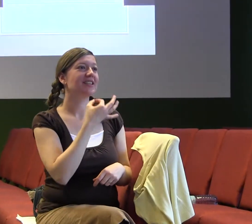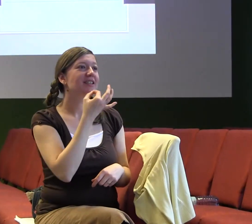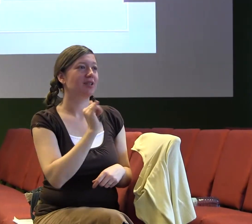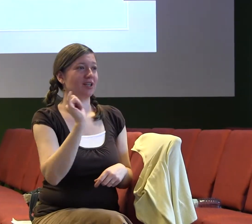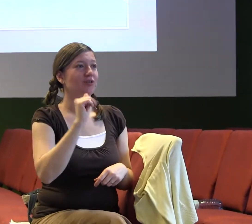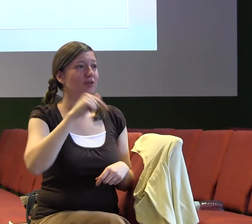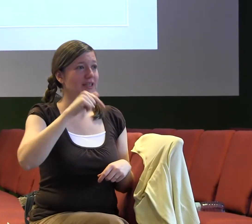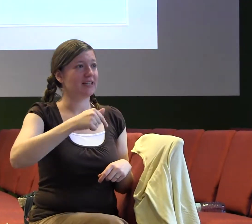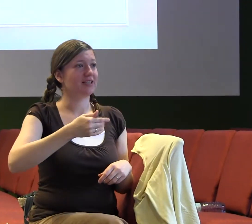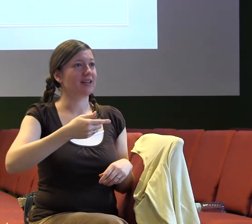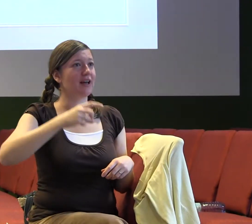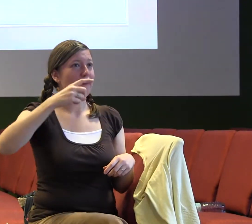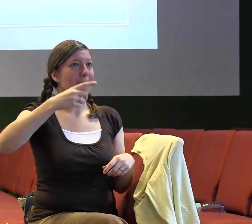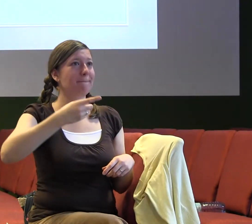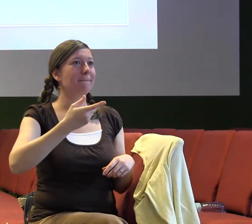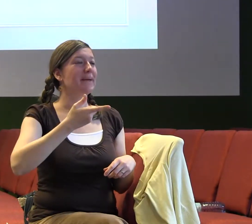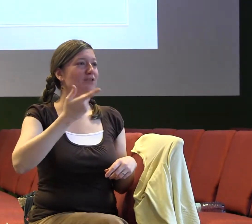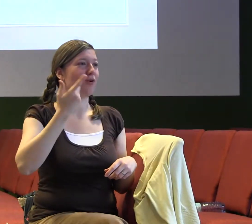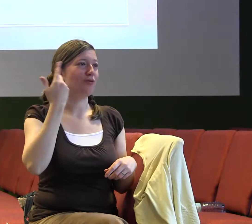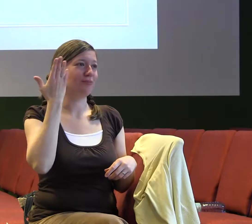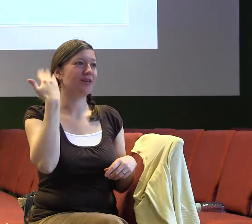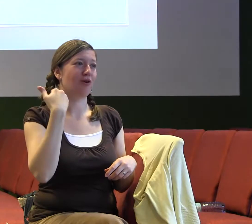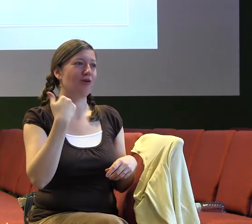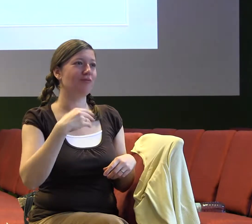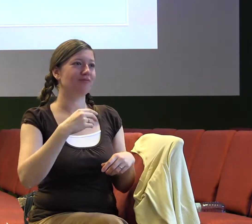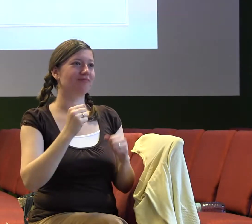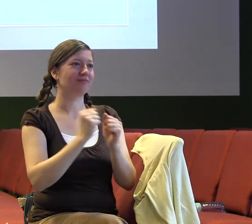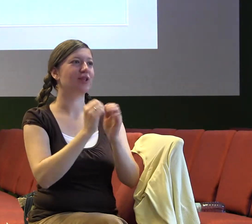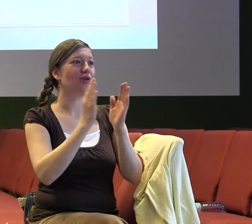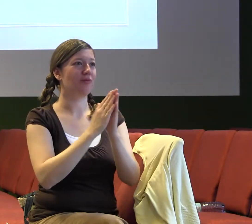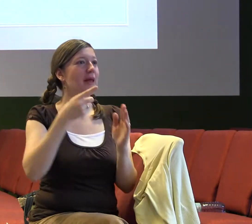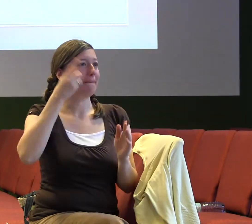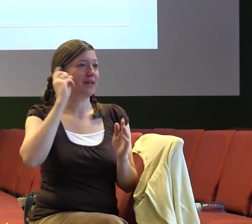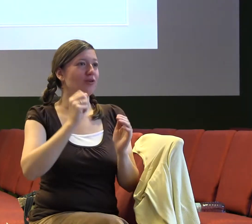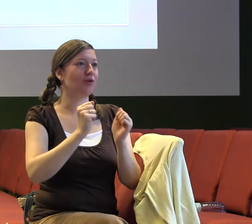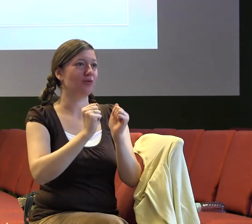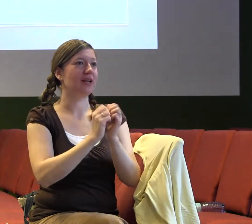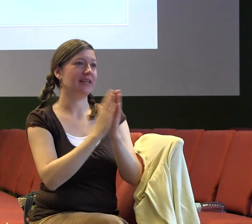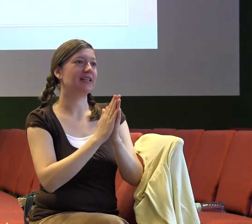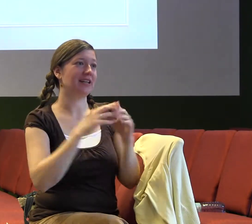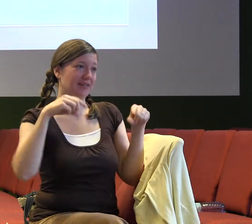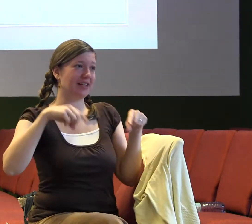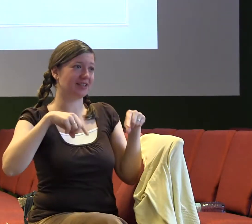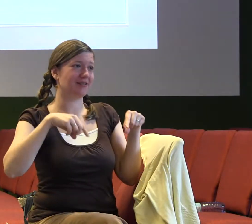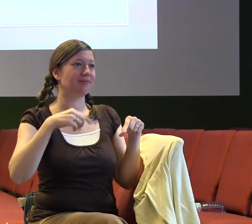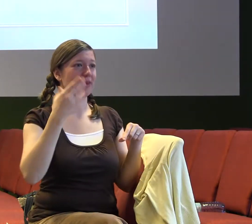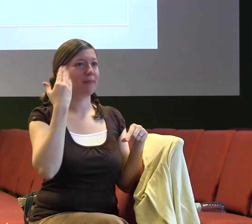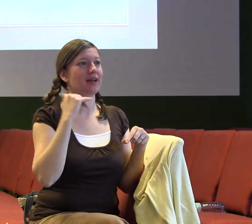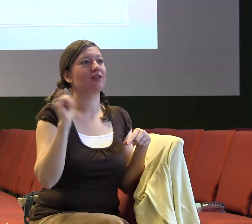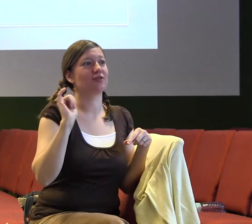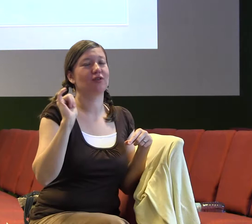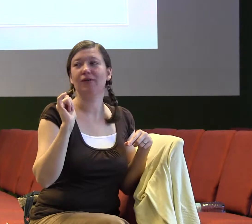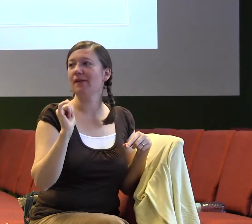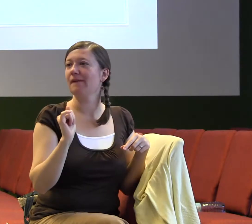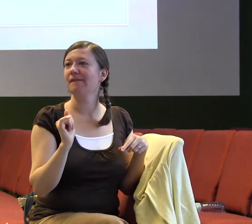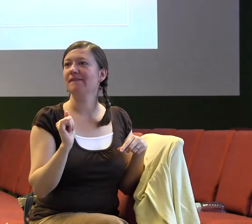mě mávnout, bych chtěla na takovou, a ty jste se prozradili mít anketku, jak se vám to vědle lípilo a jestli je nějaká jedna věc, kterou